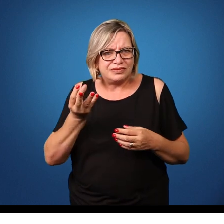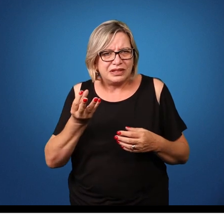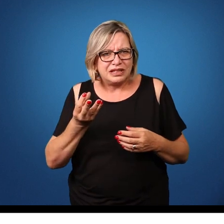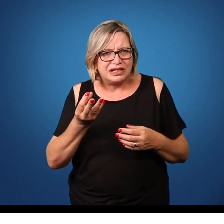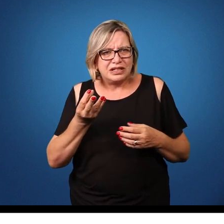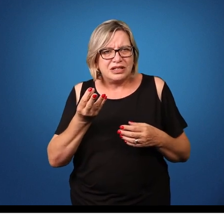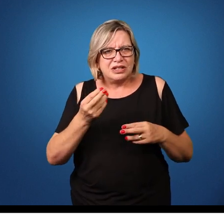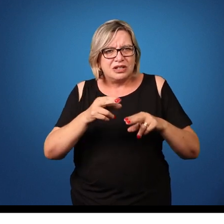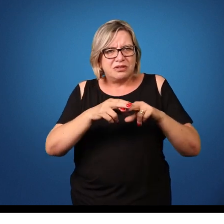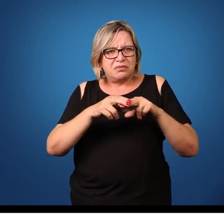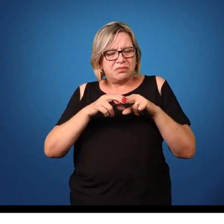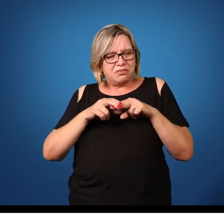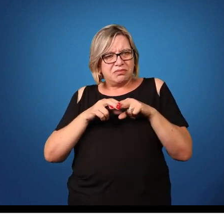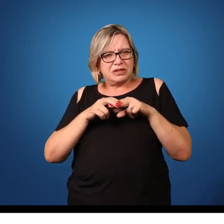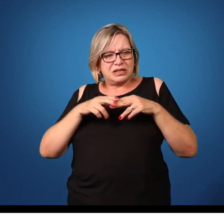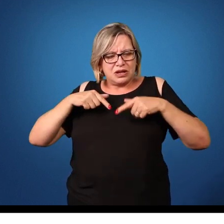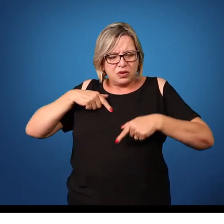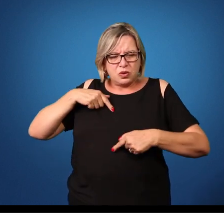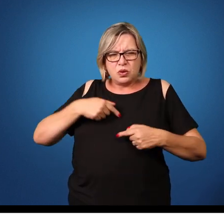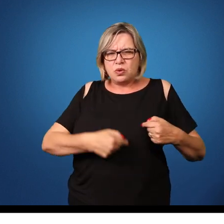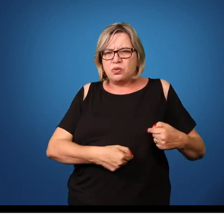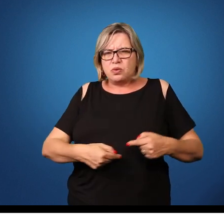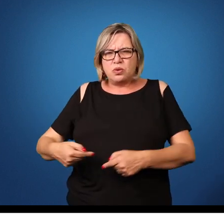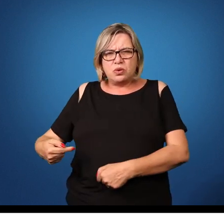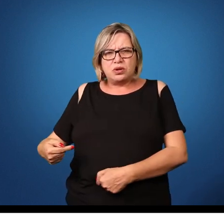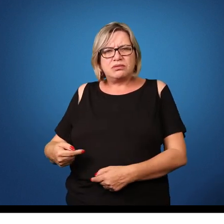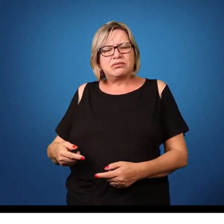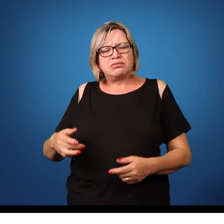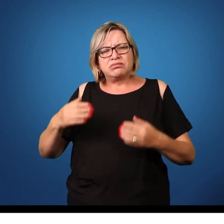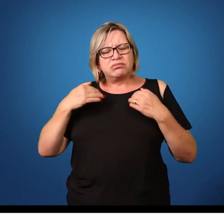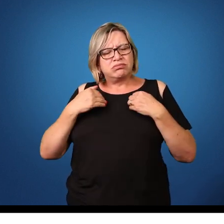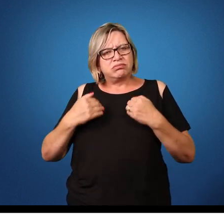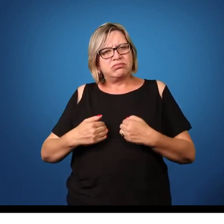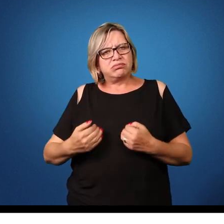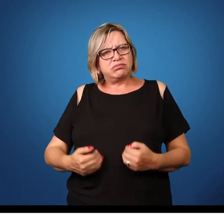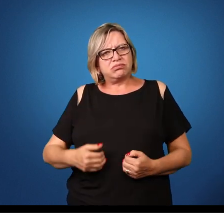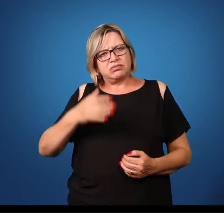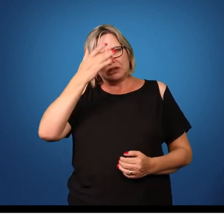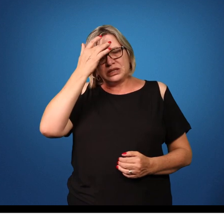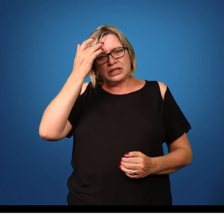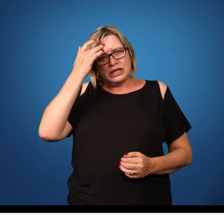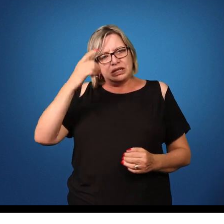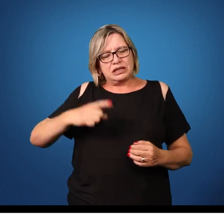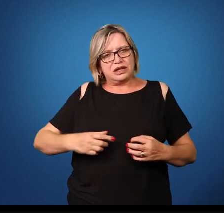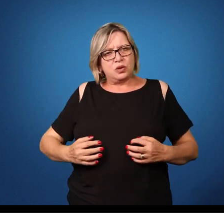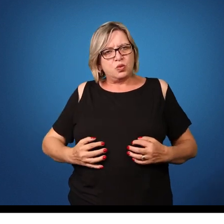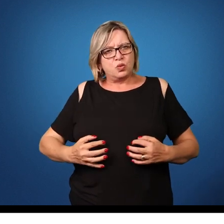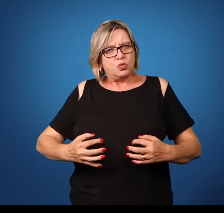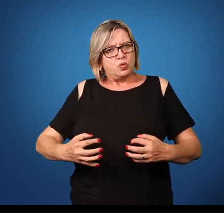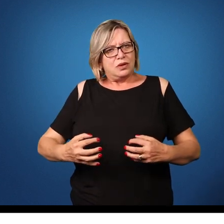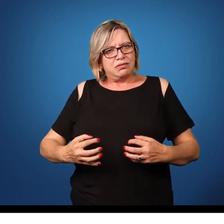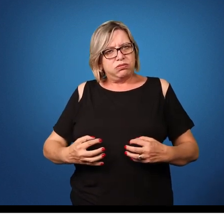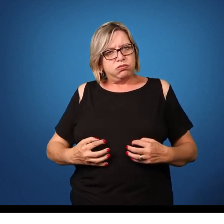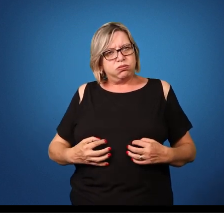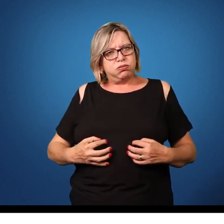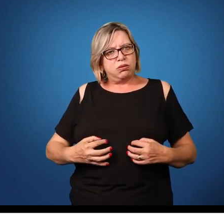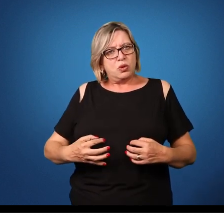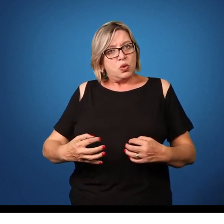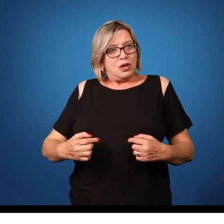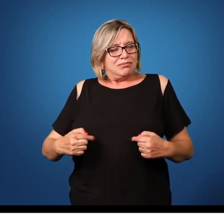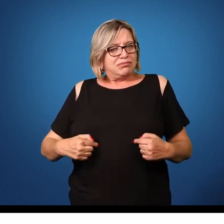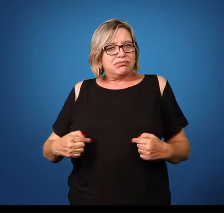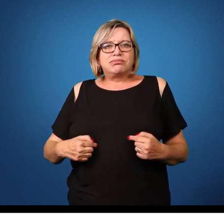Então, por conta da migração do verme no corpo do hospedeiro, existe uma fase pulmonar e uma fase intestinal. No caso da fase